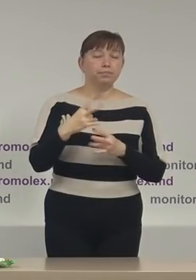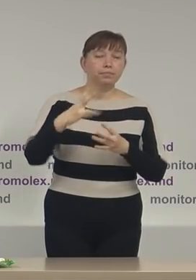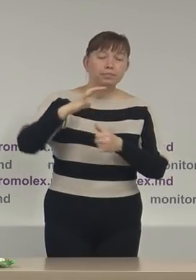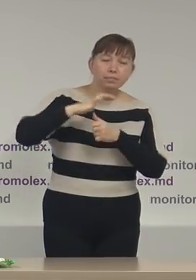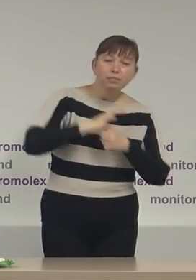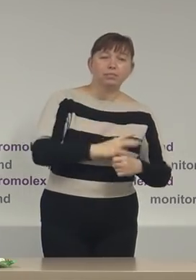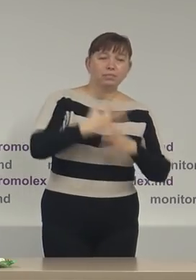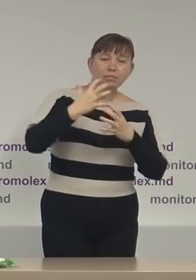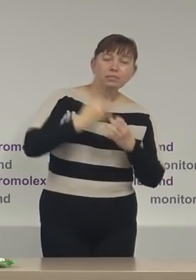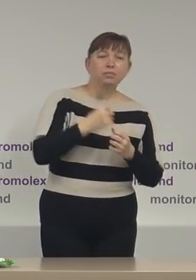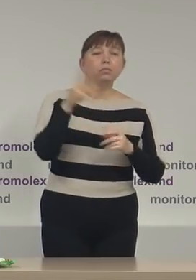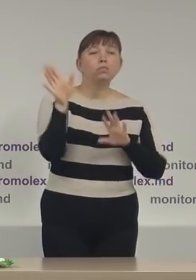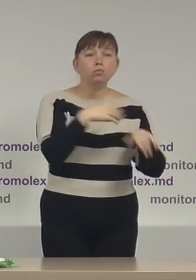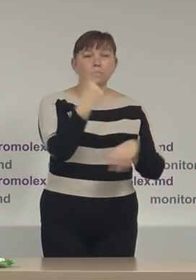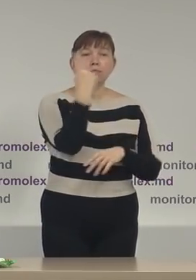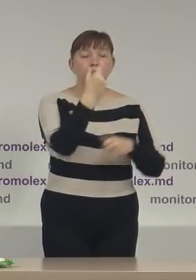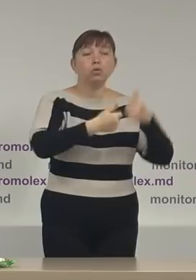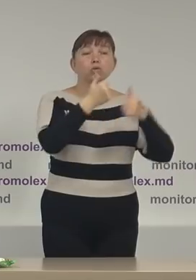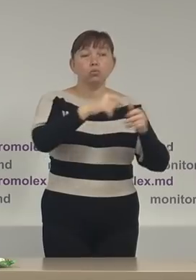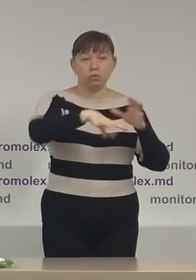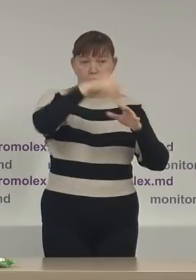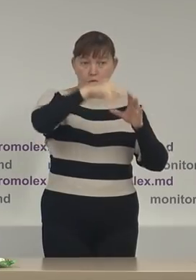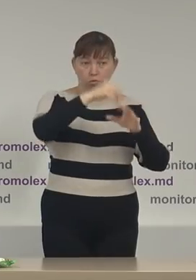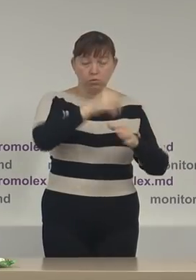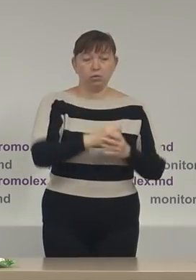supuși după primul tur de scrutin cu regret